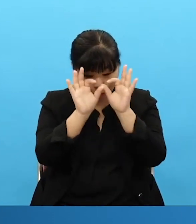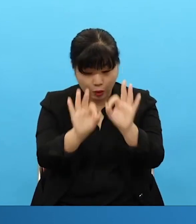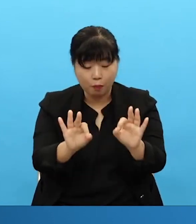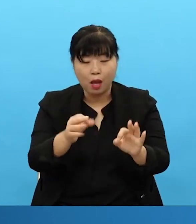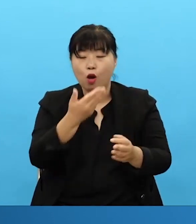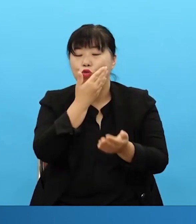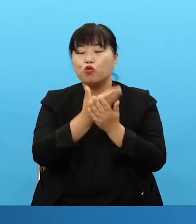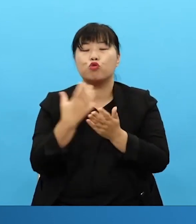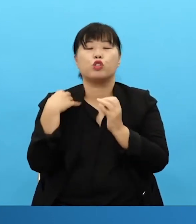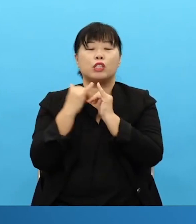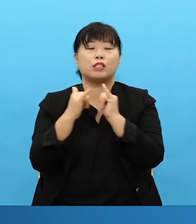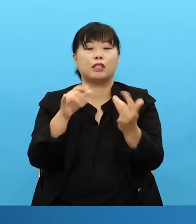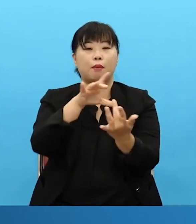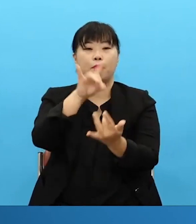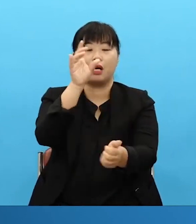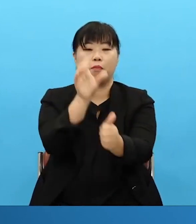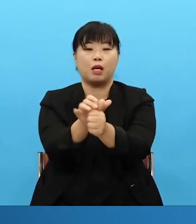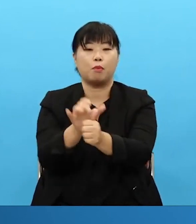who had oneness. And